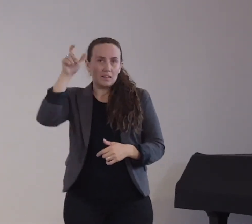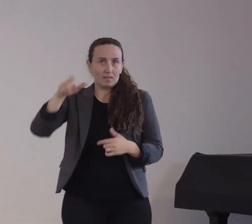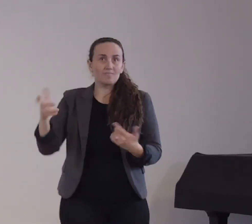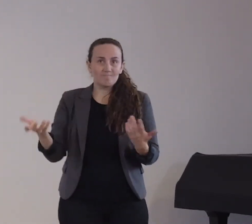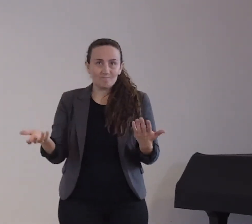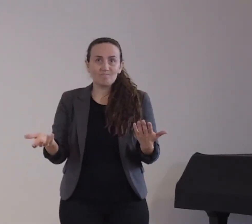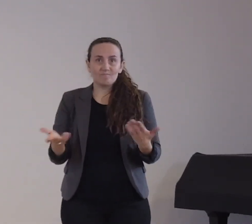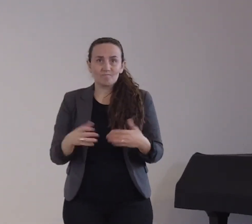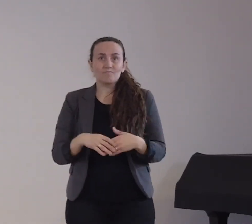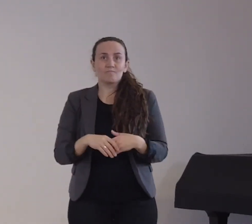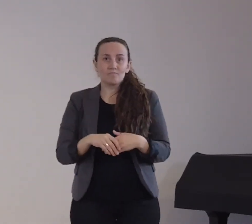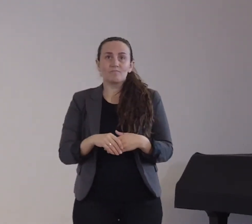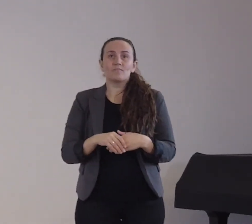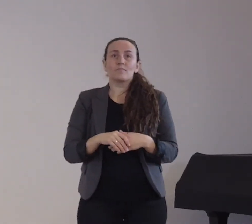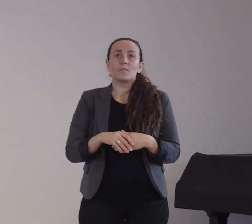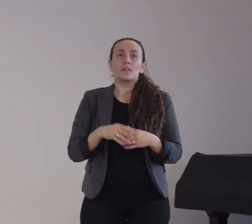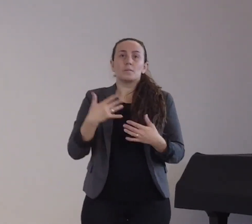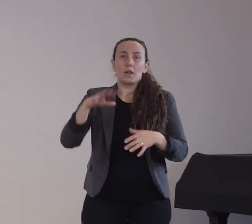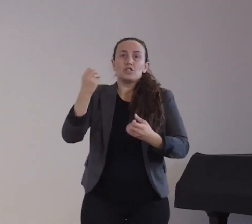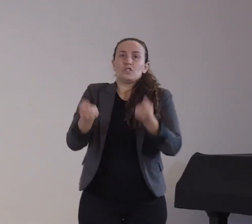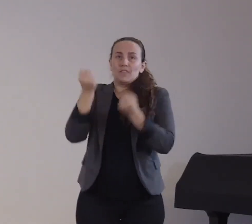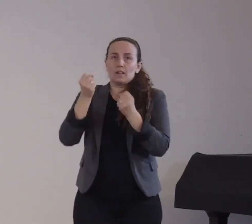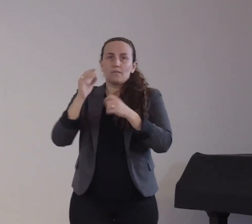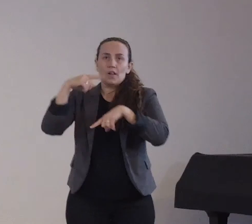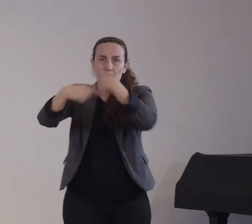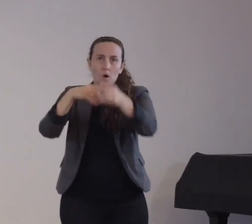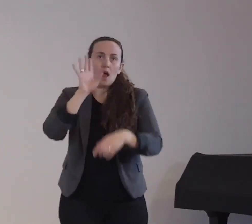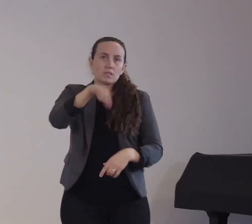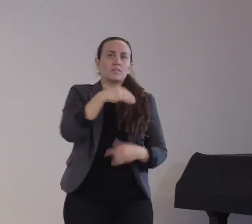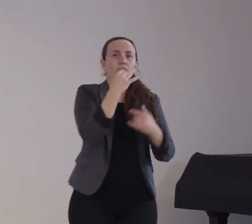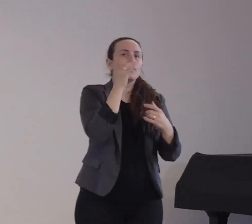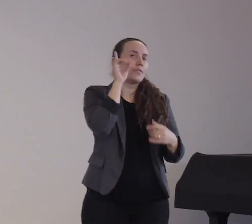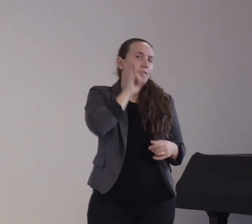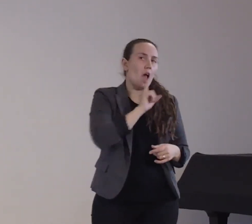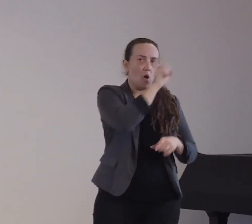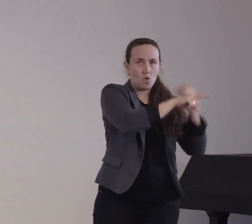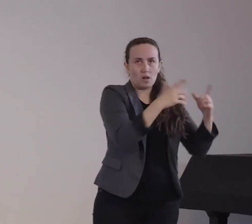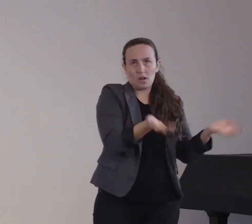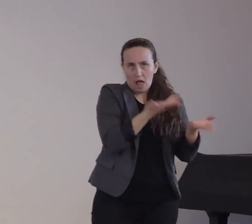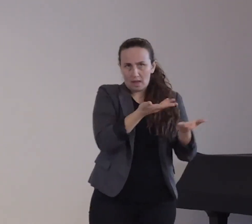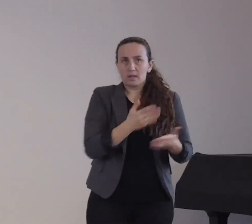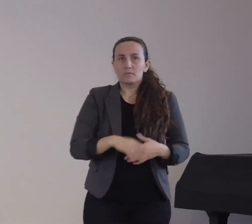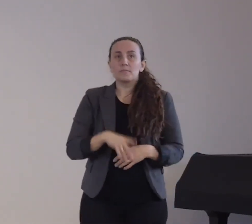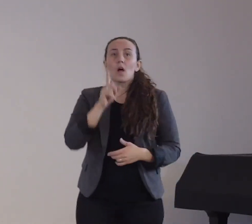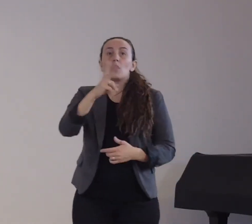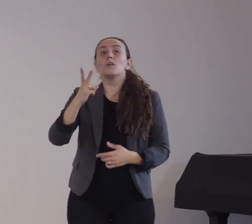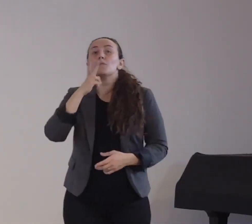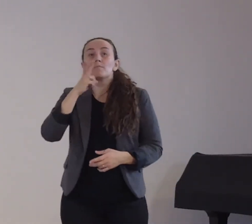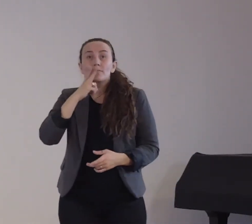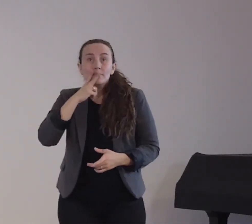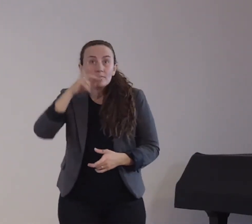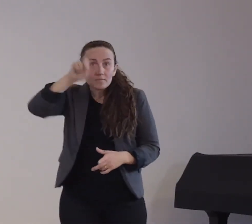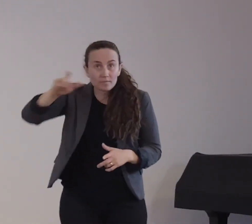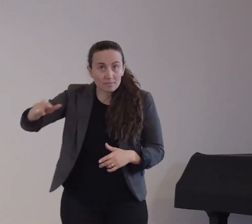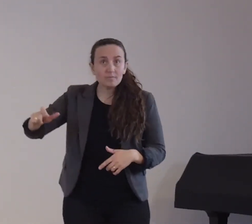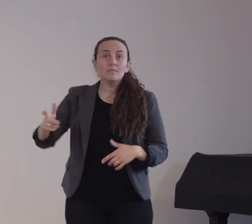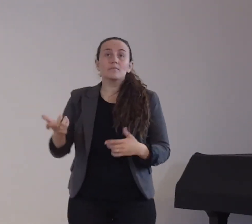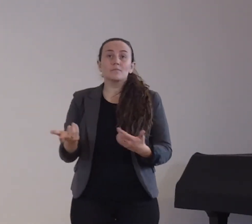der Regel nimmt als die Frauen. Rauchen hat insgesamt nur eine schwache Evidenz, das heißt,